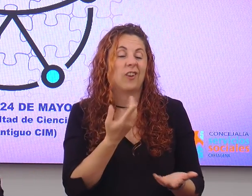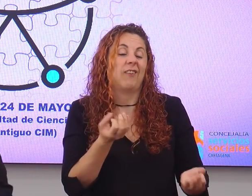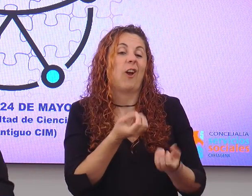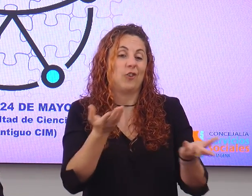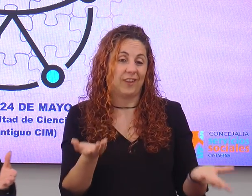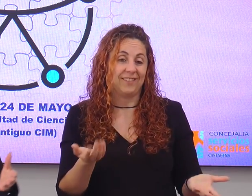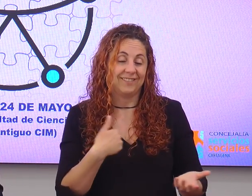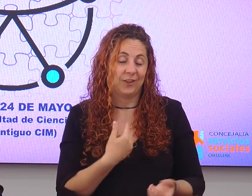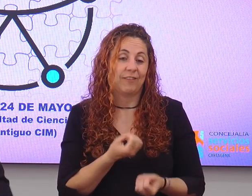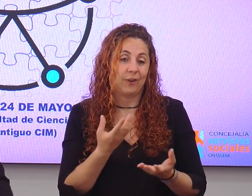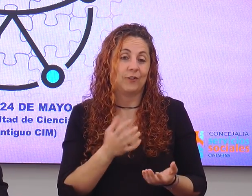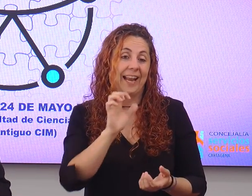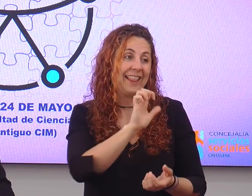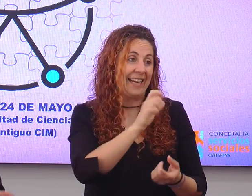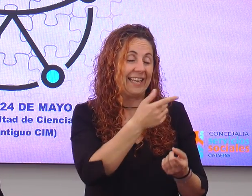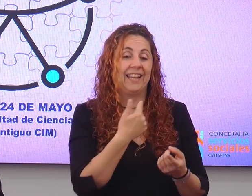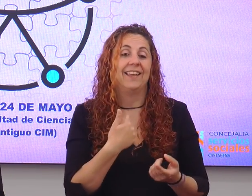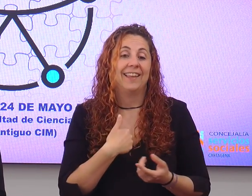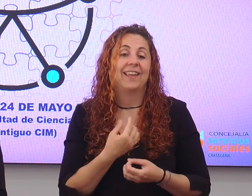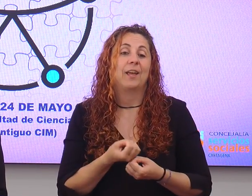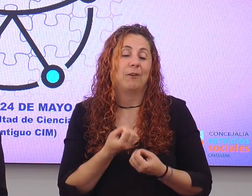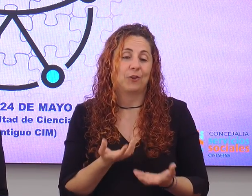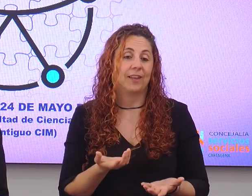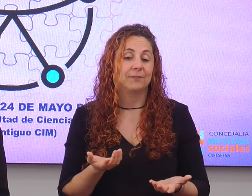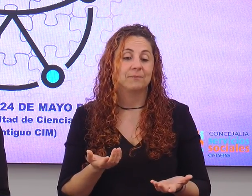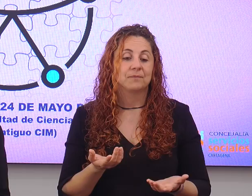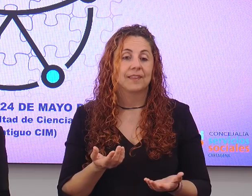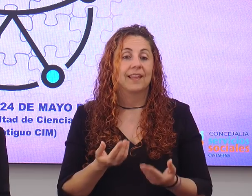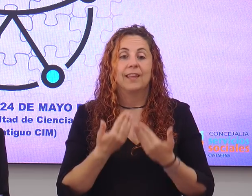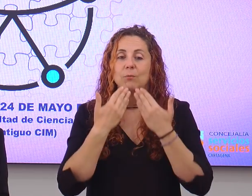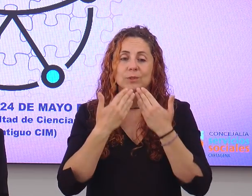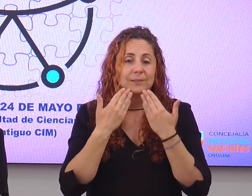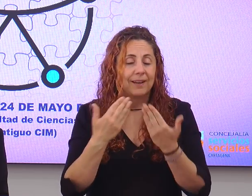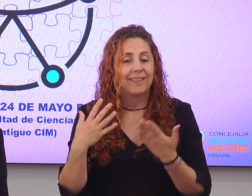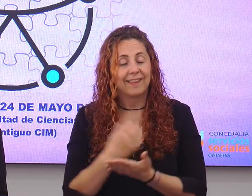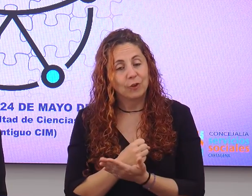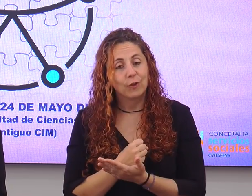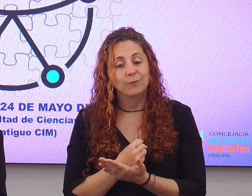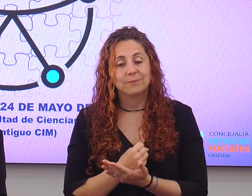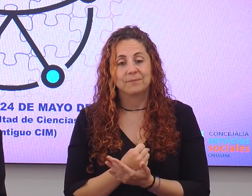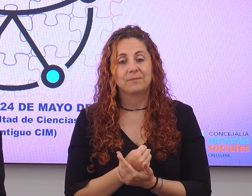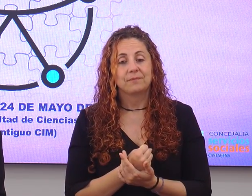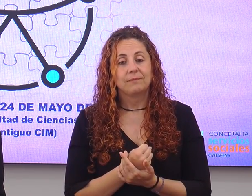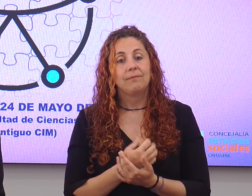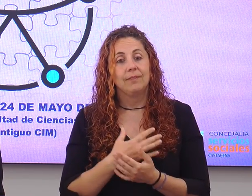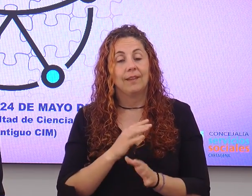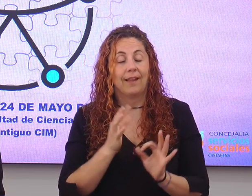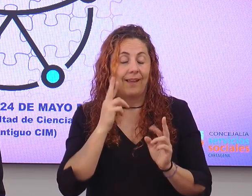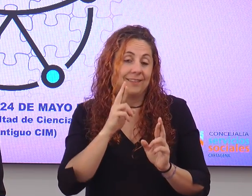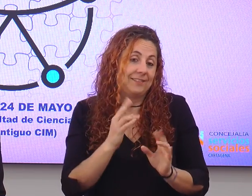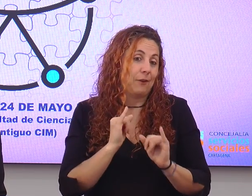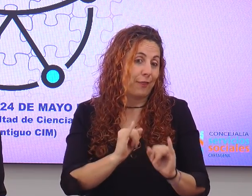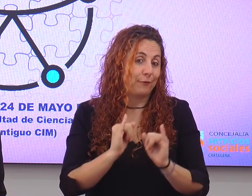contar yo? ¿Qué os a contar yo de Enrique y qué os voy a contar yo? Así que muchísimas gracias a todos, espero que disfrutéis de las